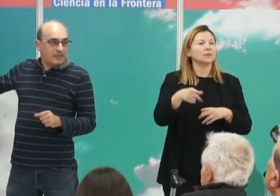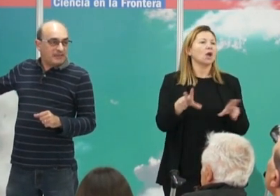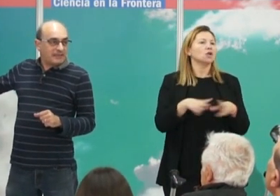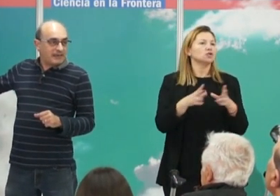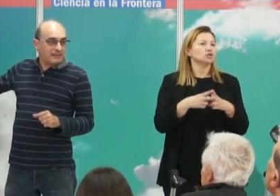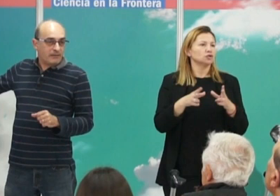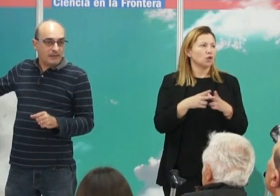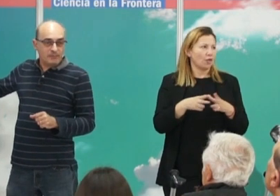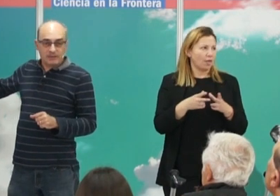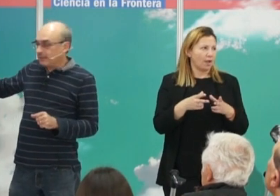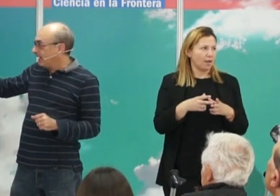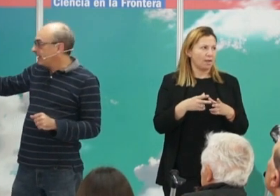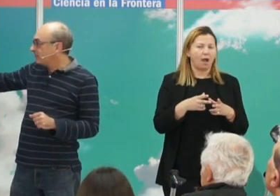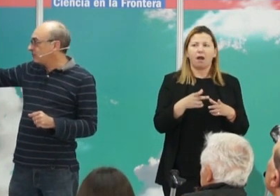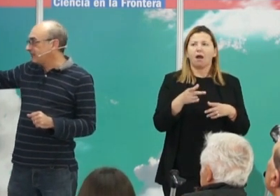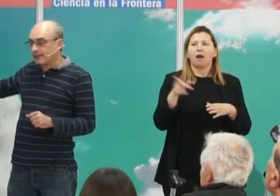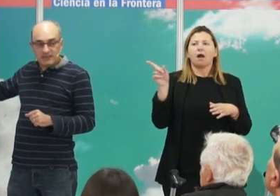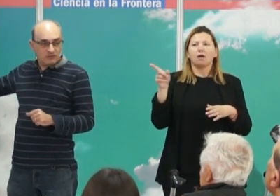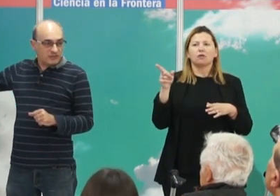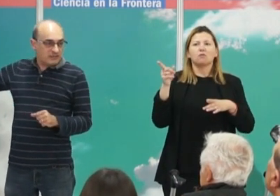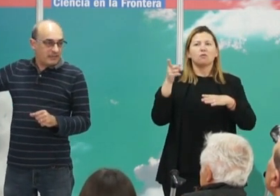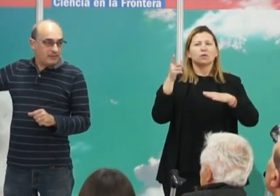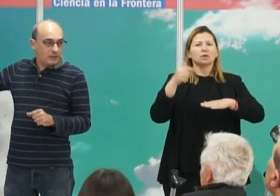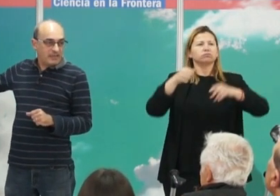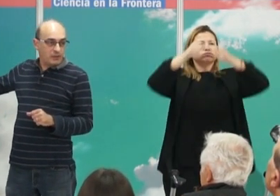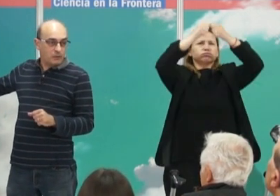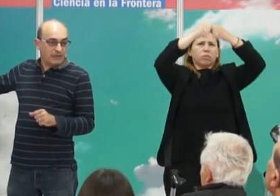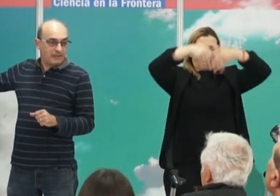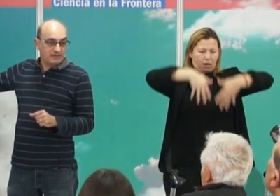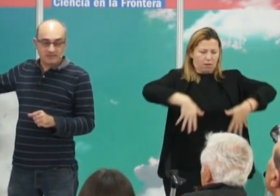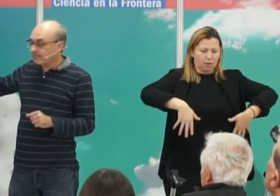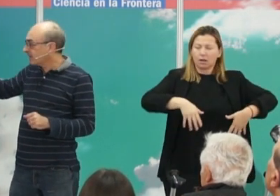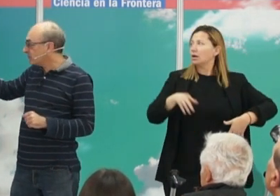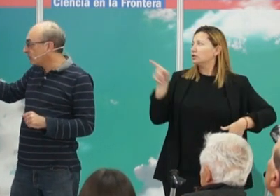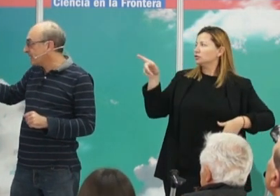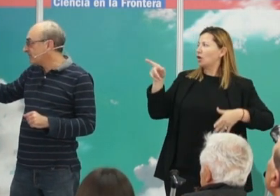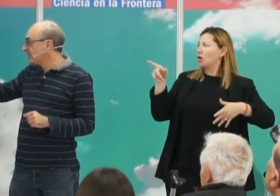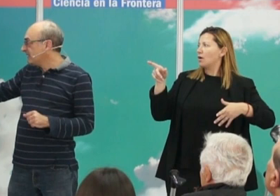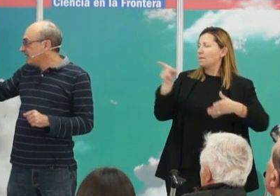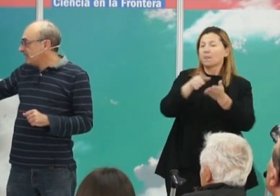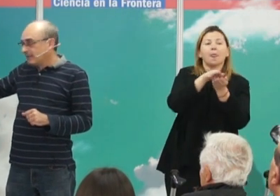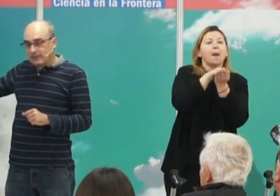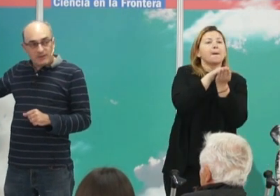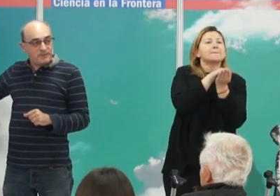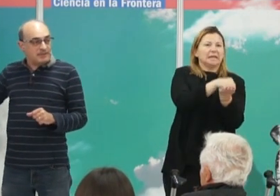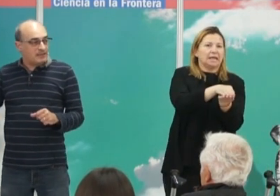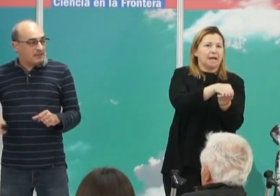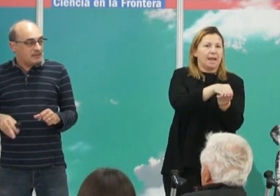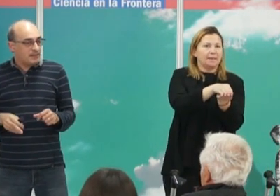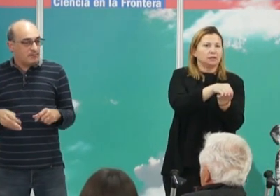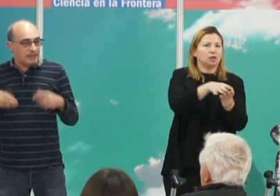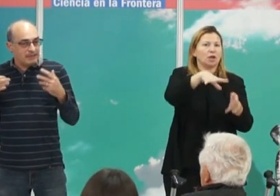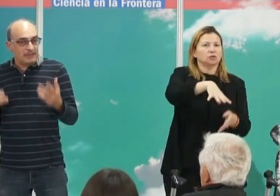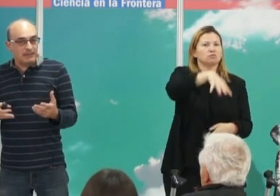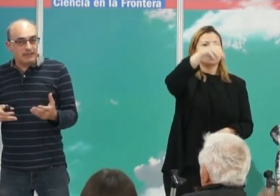extraordinariamente jerarquizada, porque hay estos enterramientos que se denominan kurganes, kurganes, que nuevamente